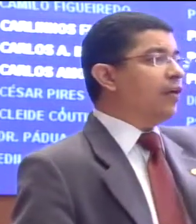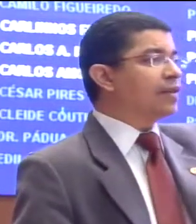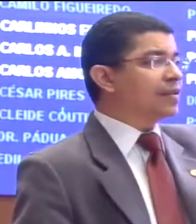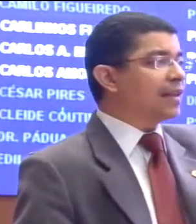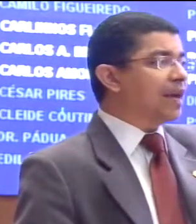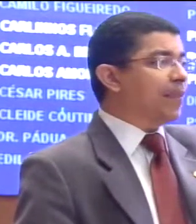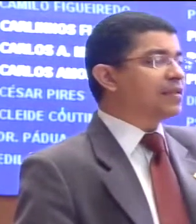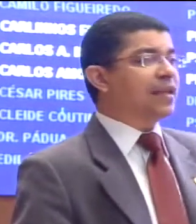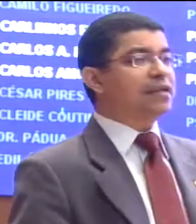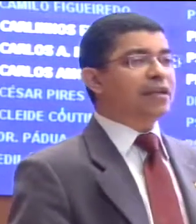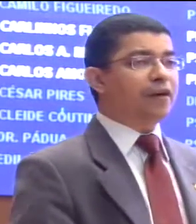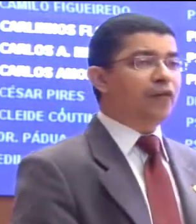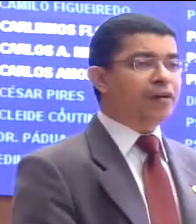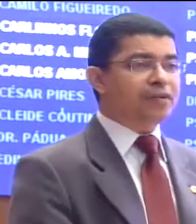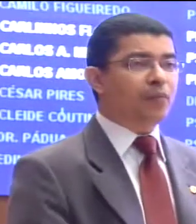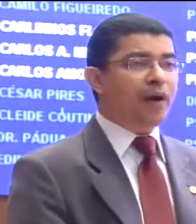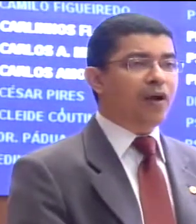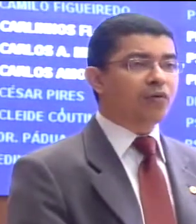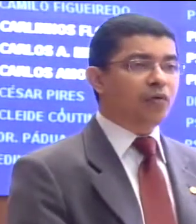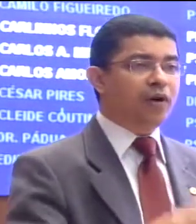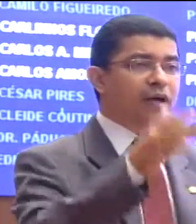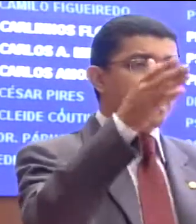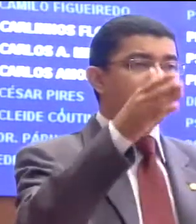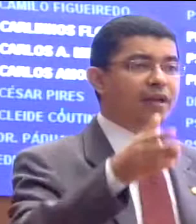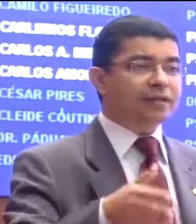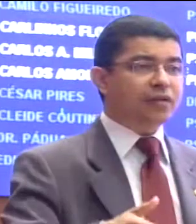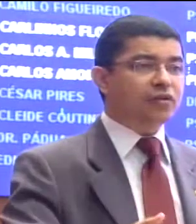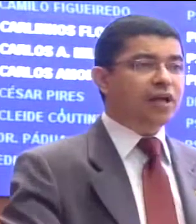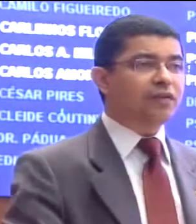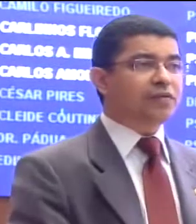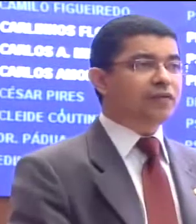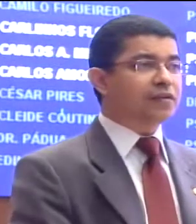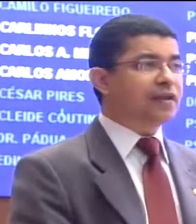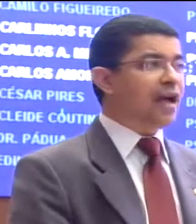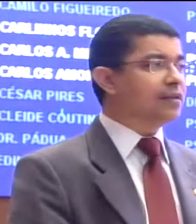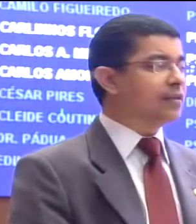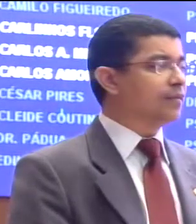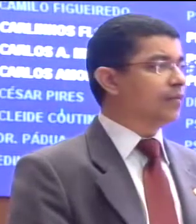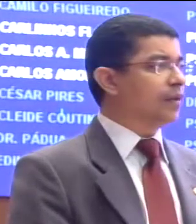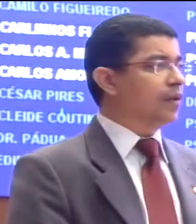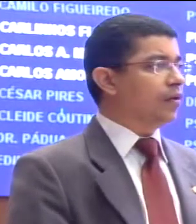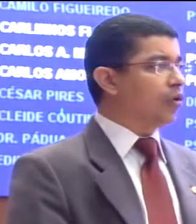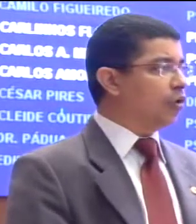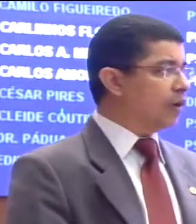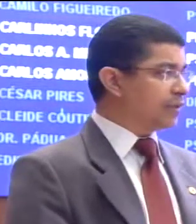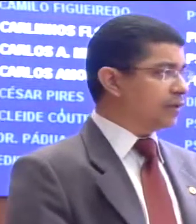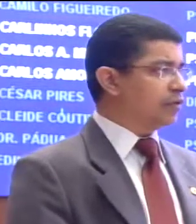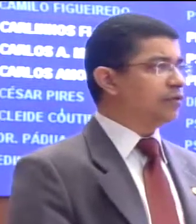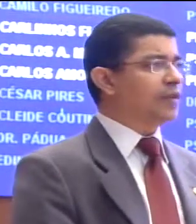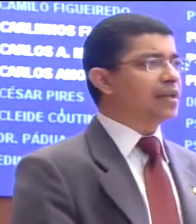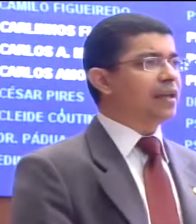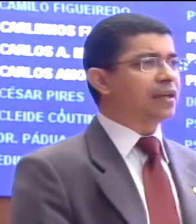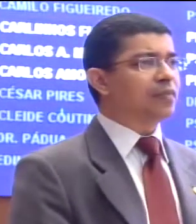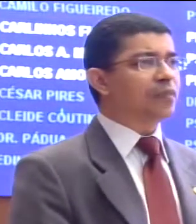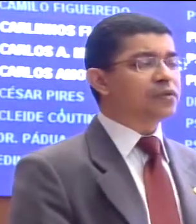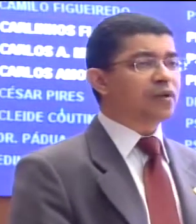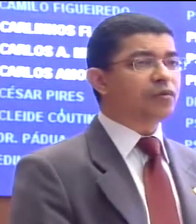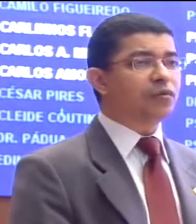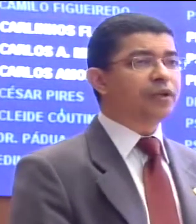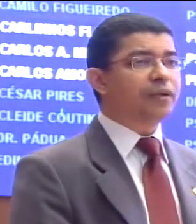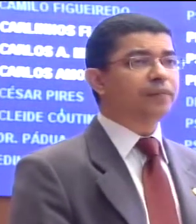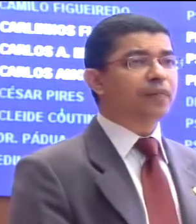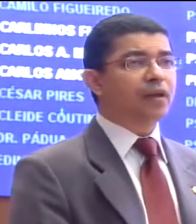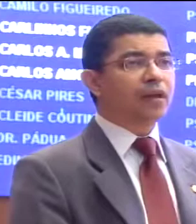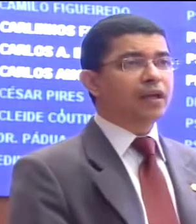E depois veio o resultado da pesquisa da Folha de São Paulo, com o ranqueamento nacional das universidades. Colocou a situação da universidade